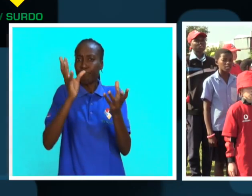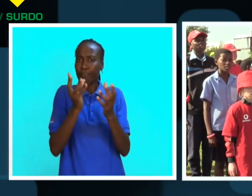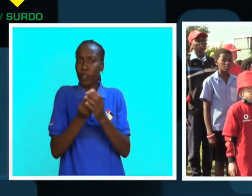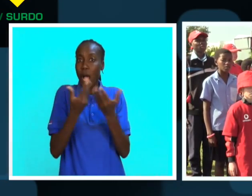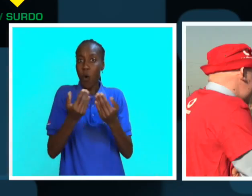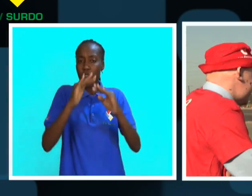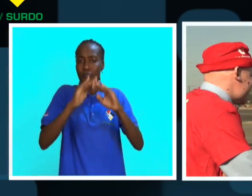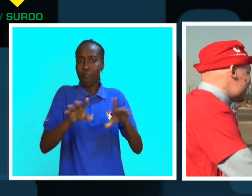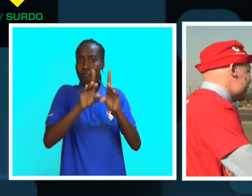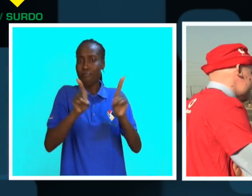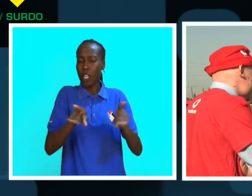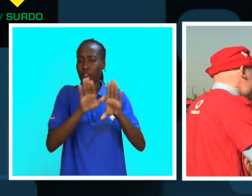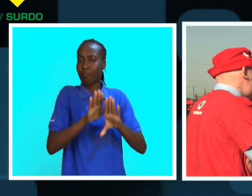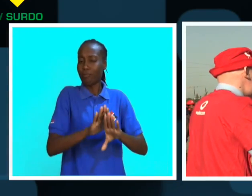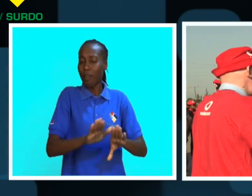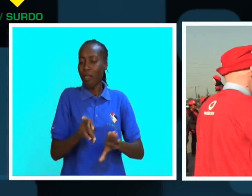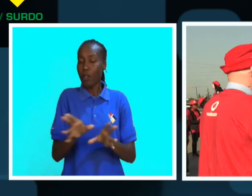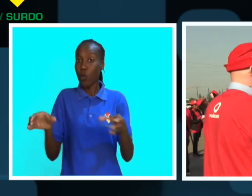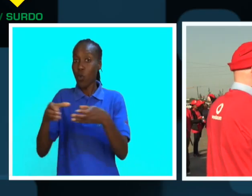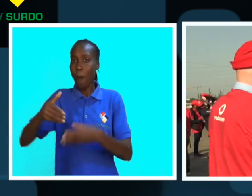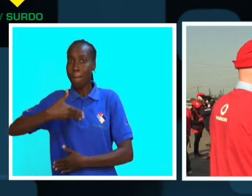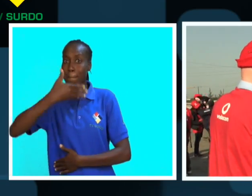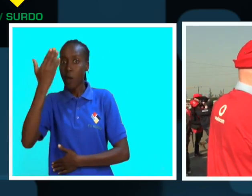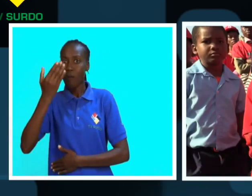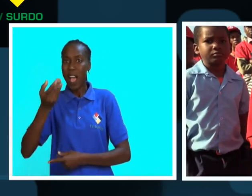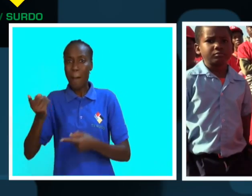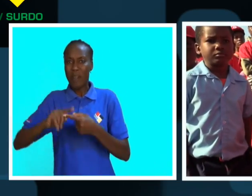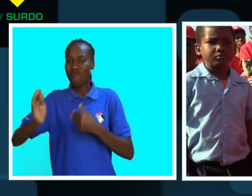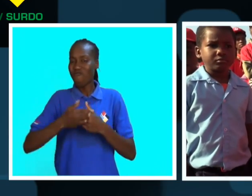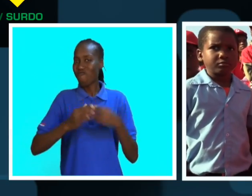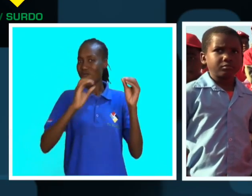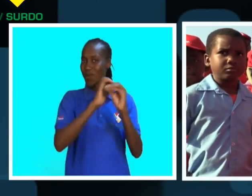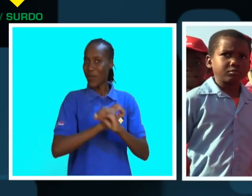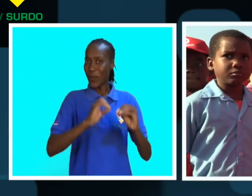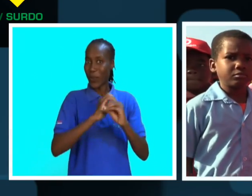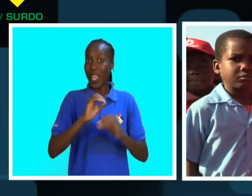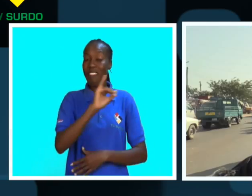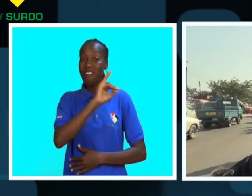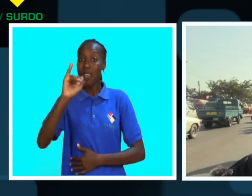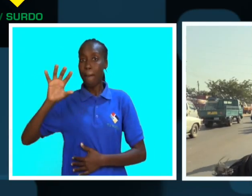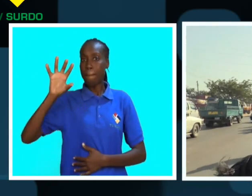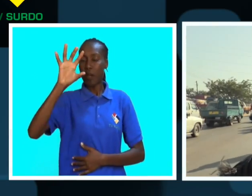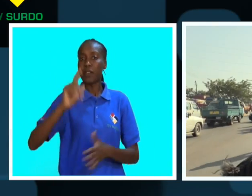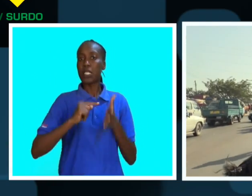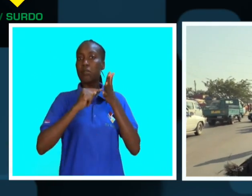tranquilidade deste grupo social não mais voltou a ser a mesma. Em Iambano, por exemplo, os